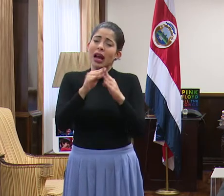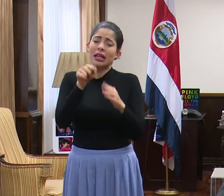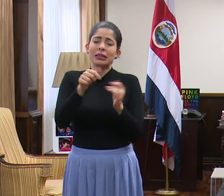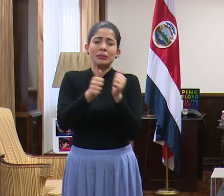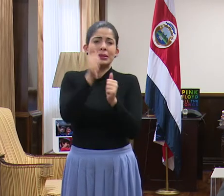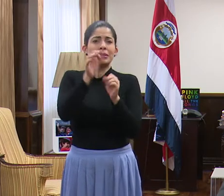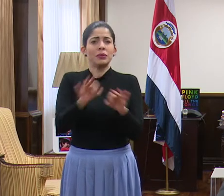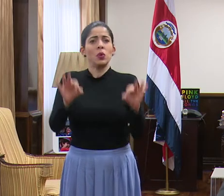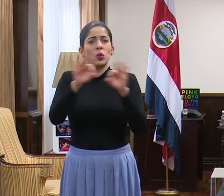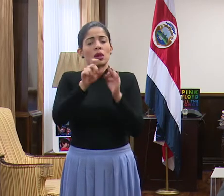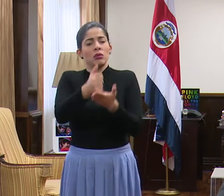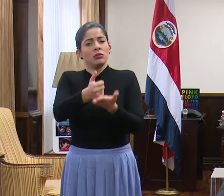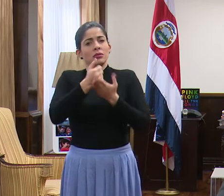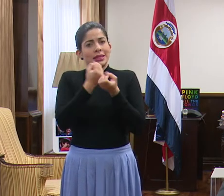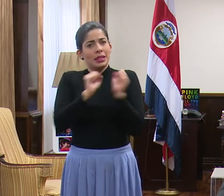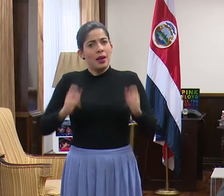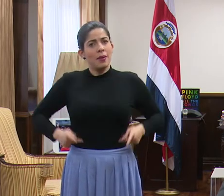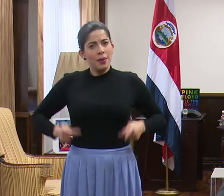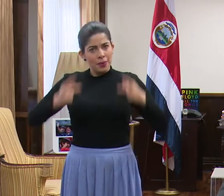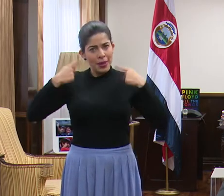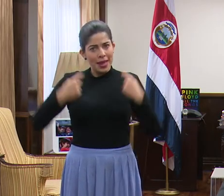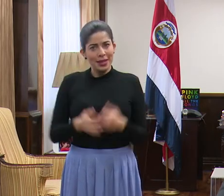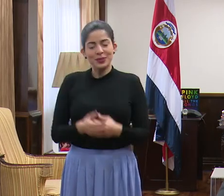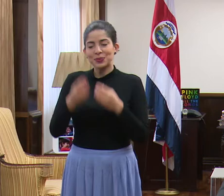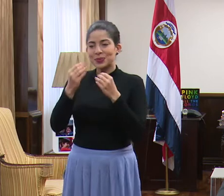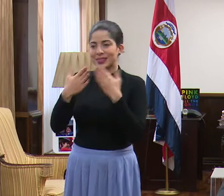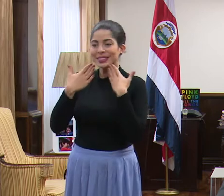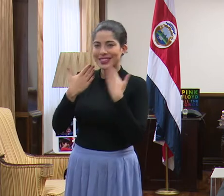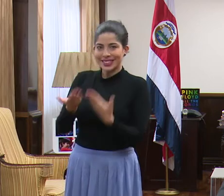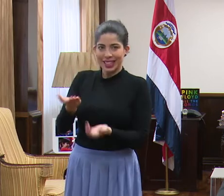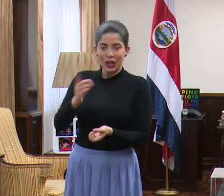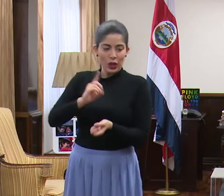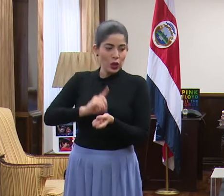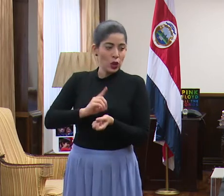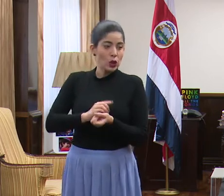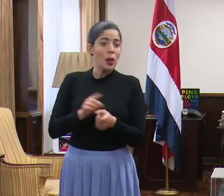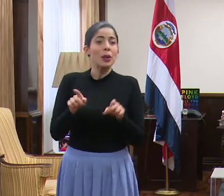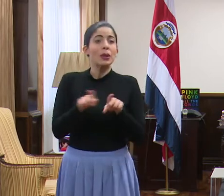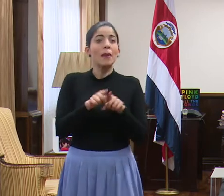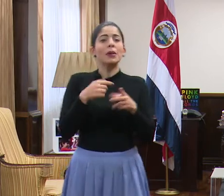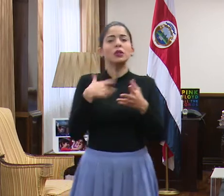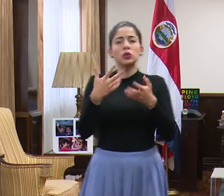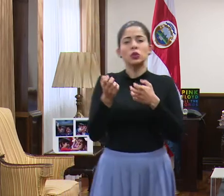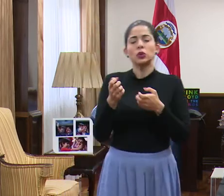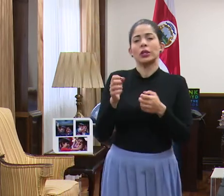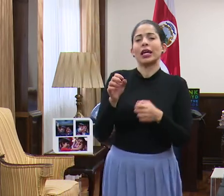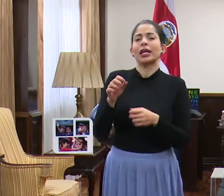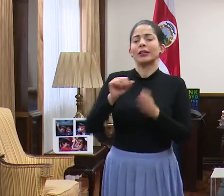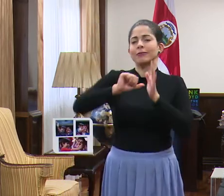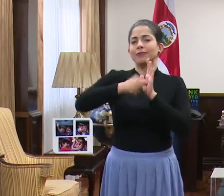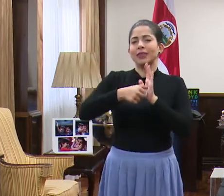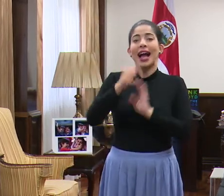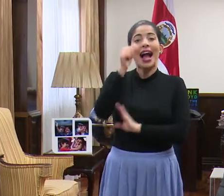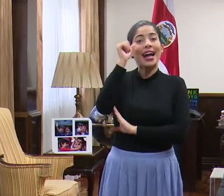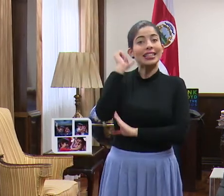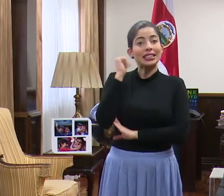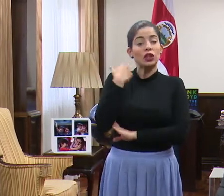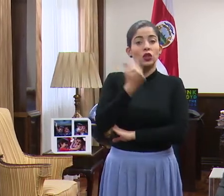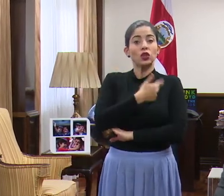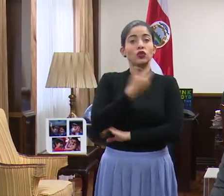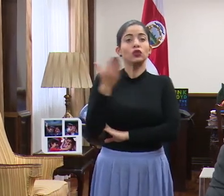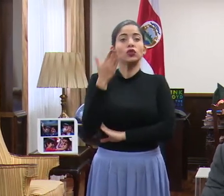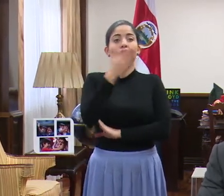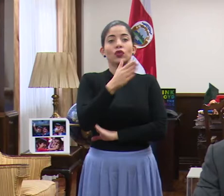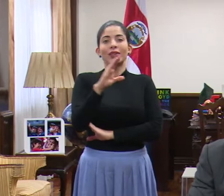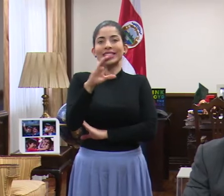importantes y nos va a ayudar a salvar vidas. Doctor, también quiero rescatar que el día de ayer estuvimos en